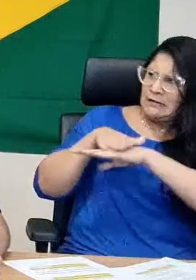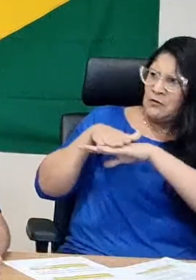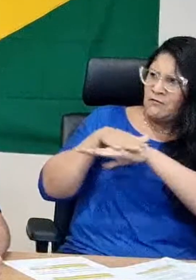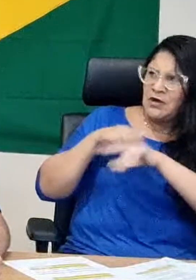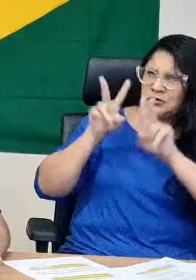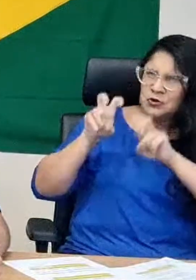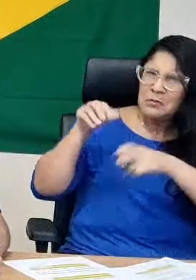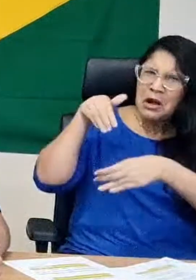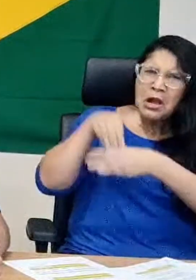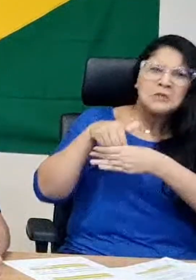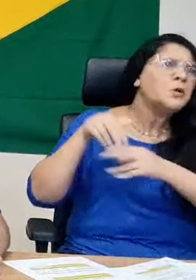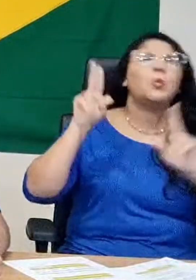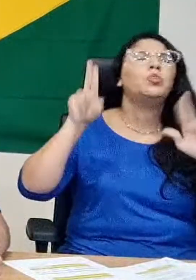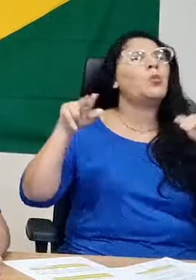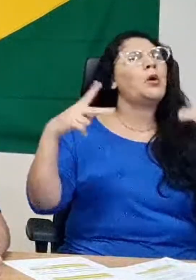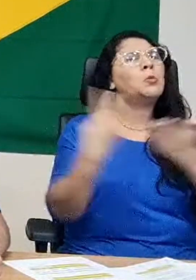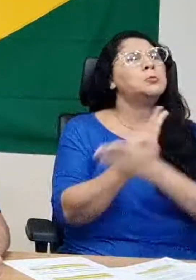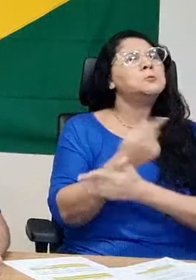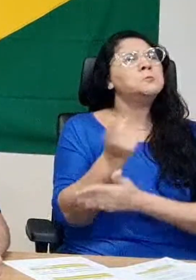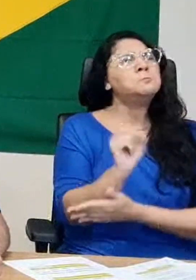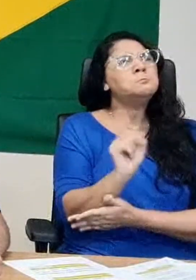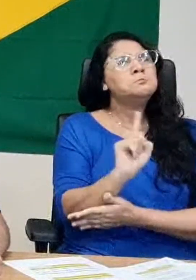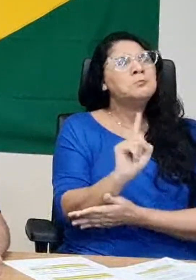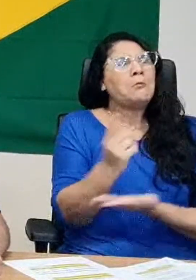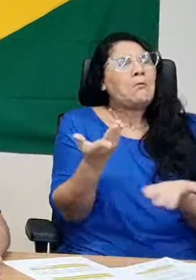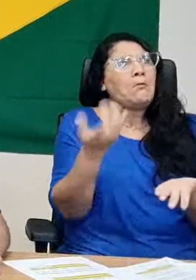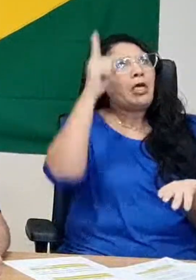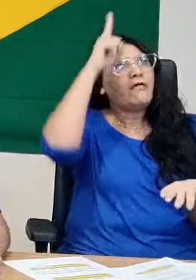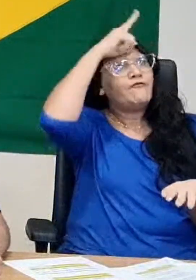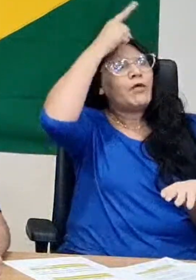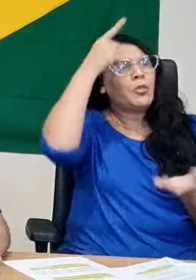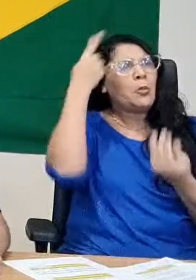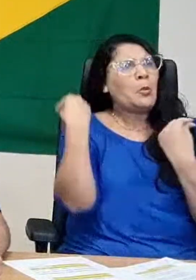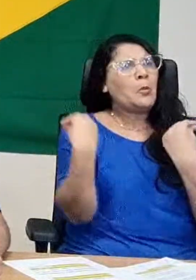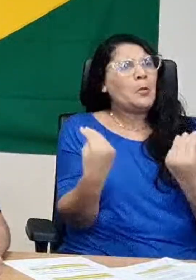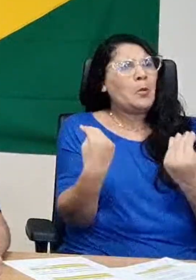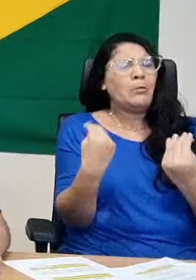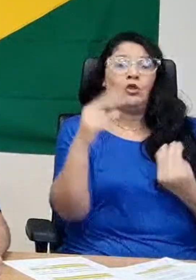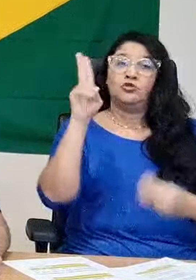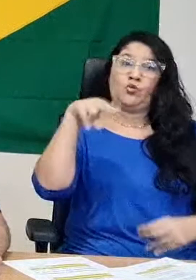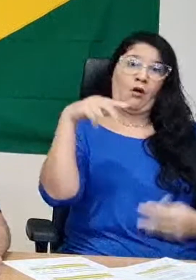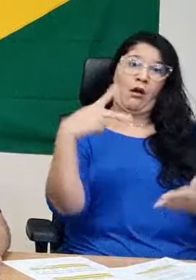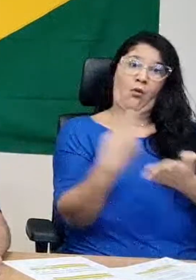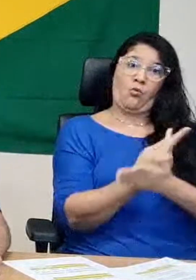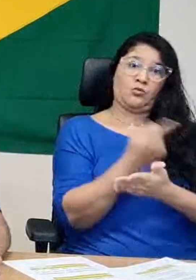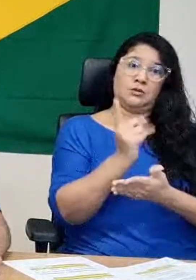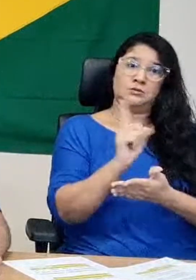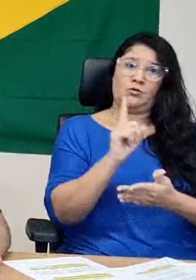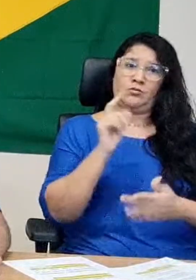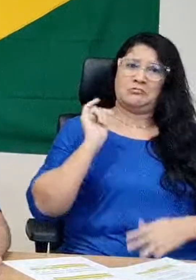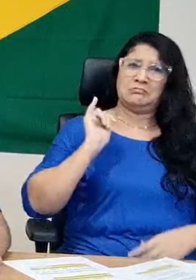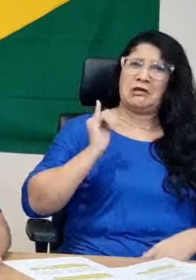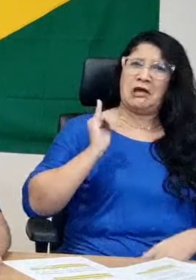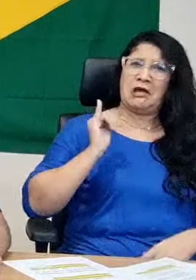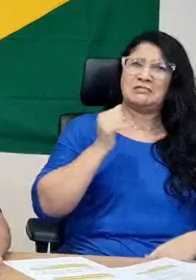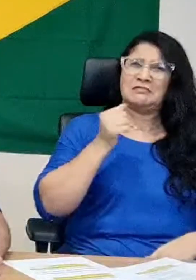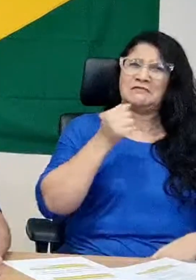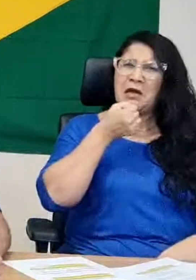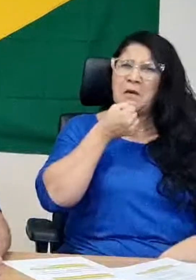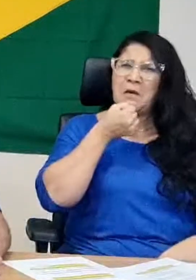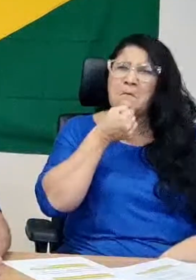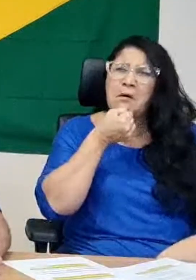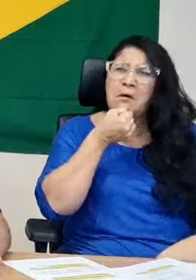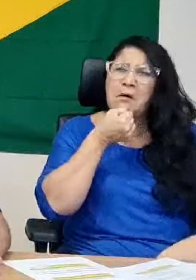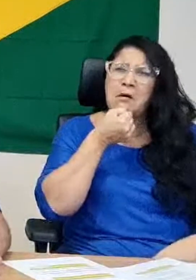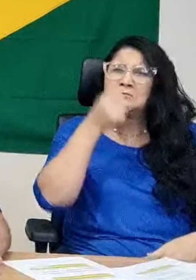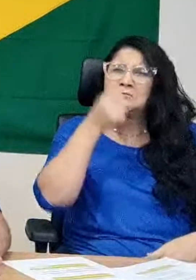jamais aconteceu. Não sei de onde buscou essa narrativa, isso nunca aconteceu. Não houve nenhuma troca de